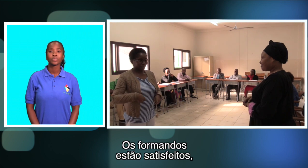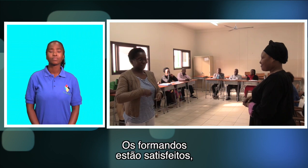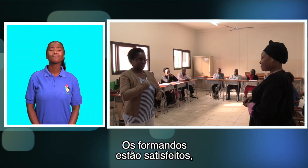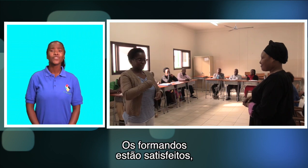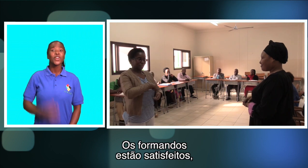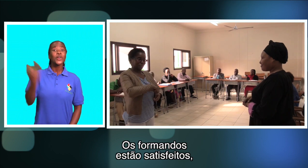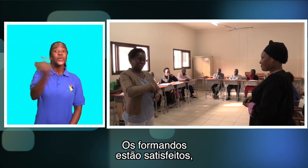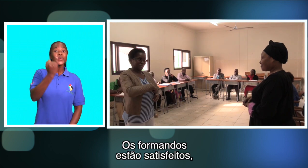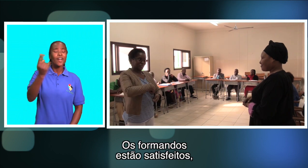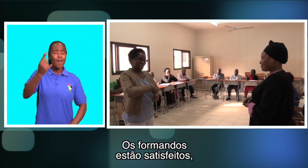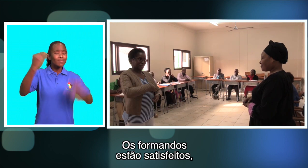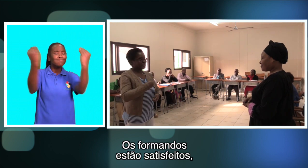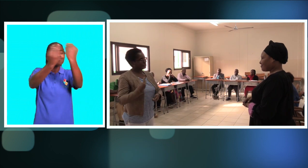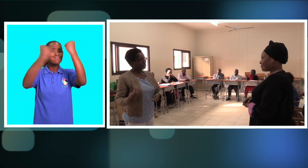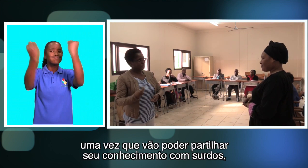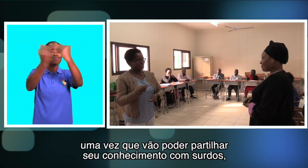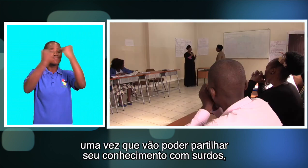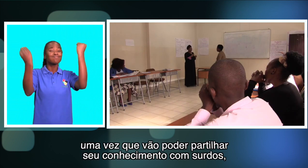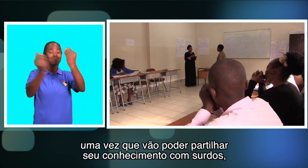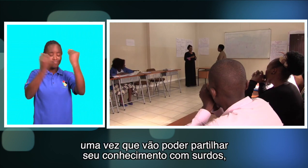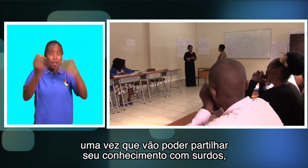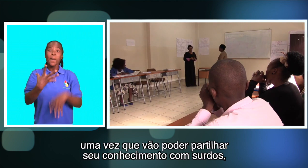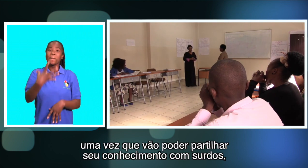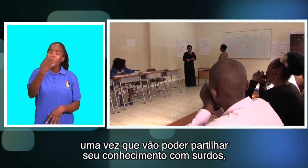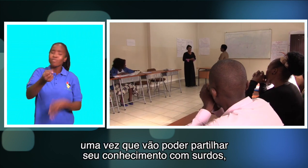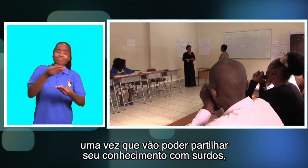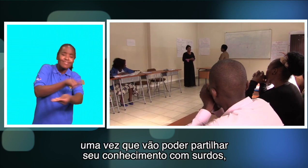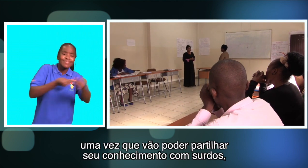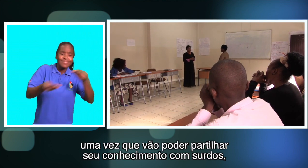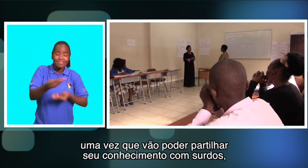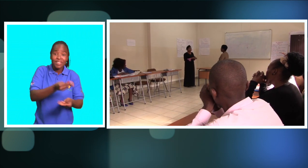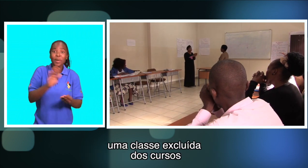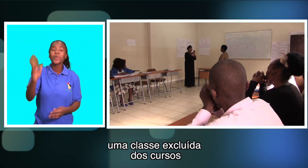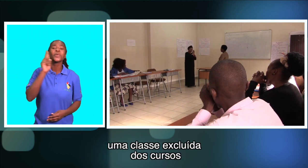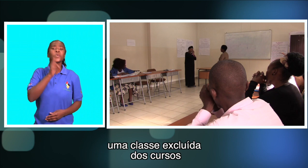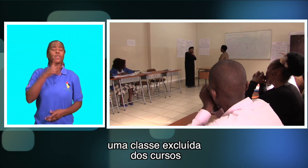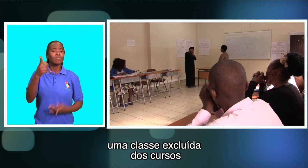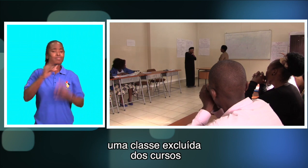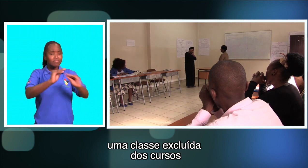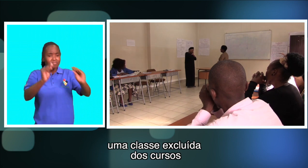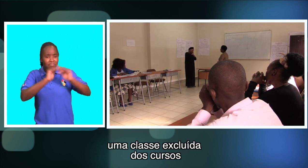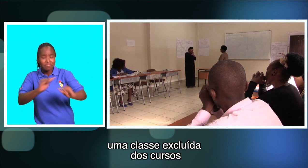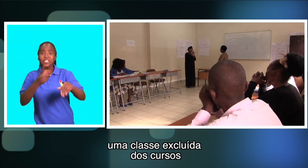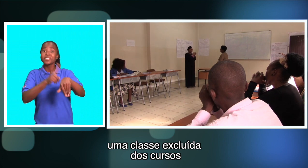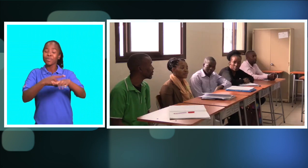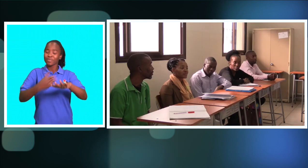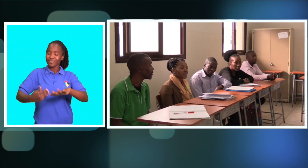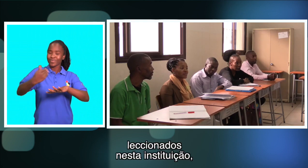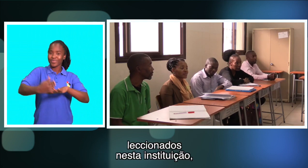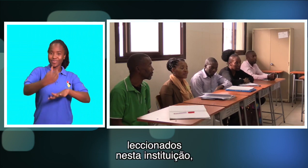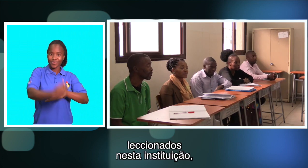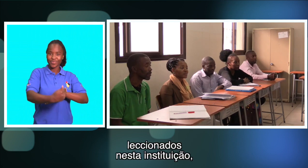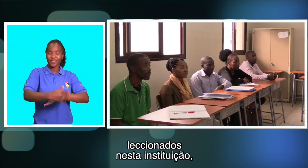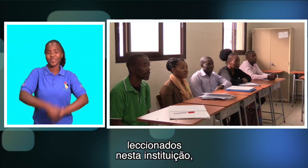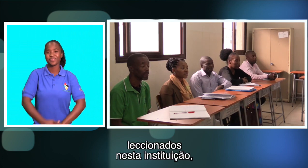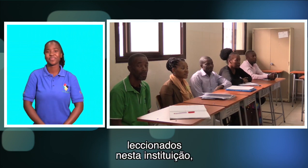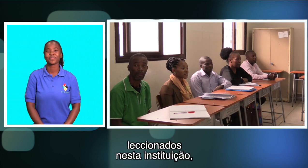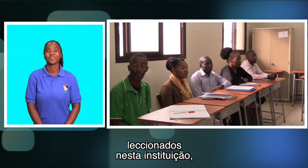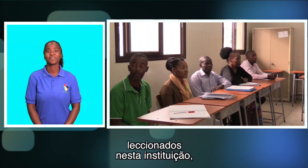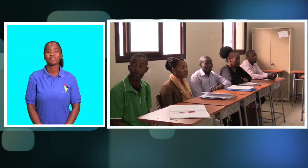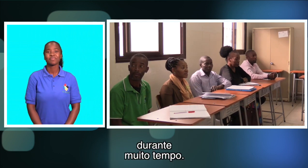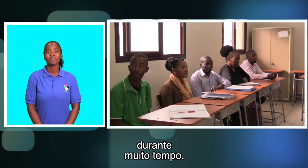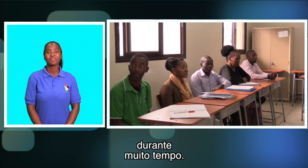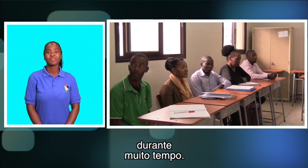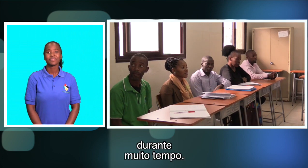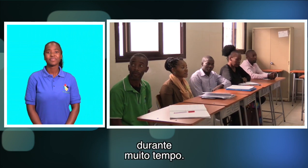satisfeitos Uma vez que vão poder partilhar seu conhecimento com os surdos Uma classe excluída dos cursos lecionados nesta instituição